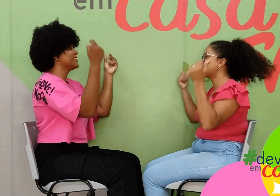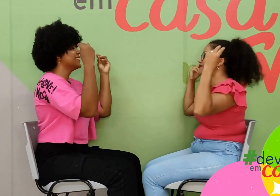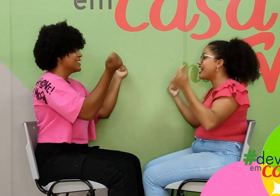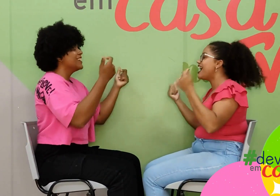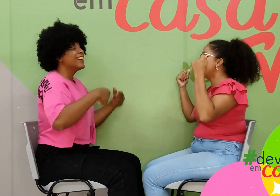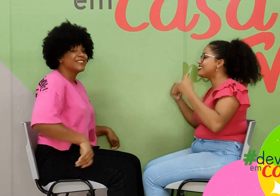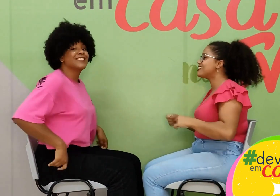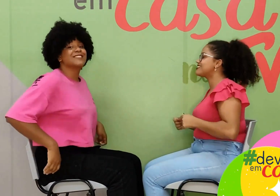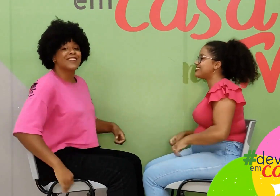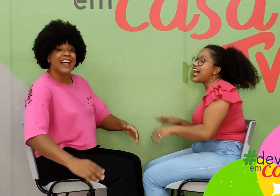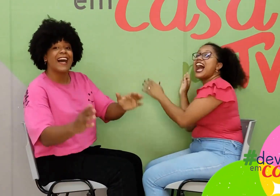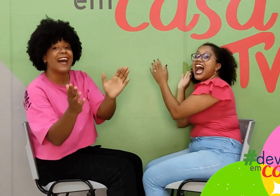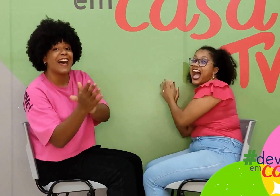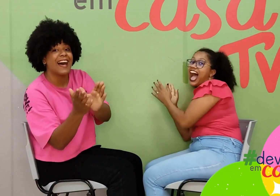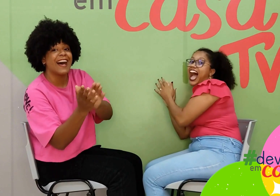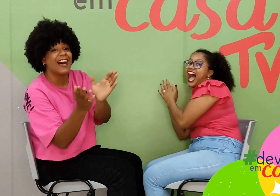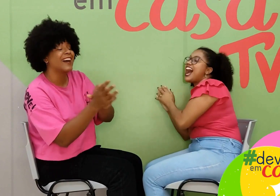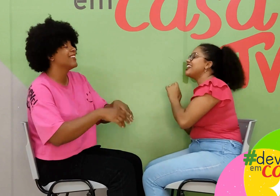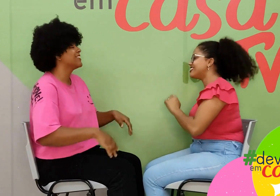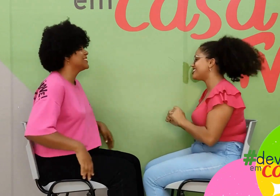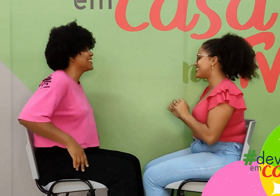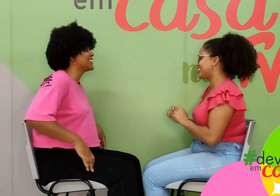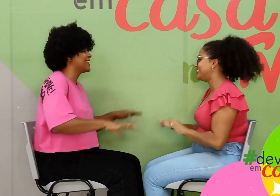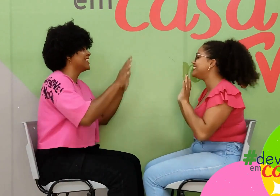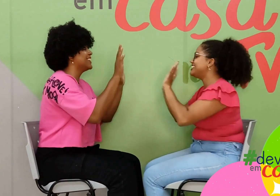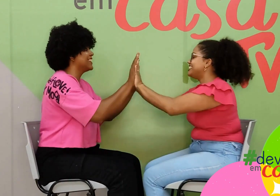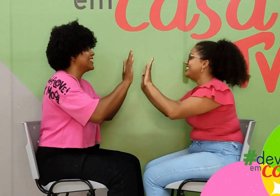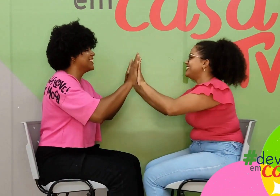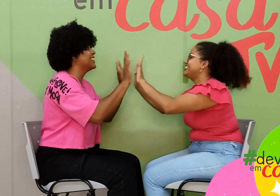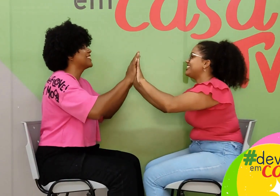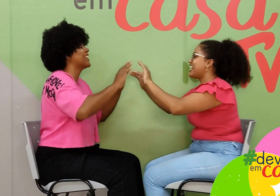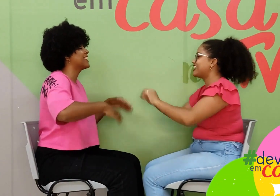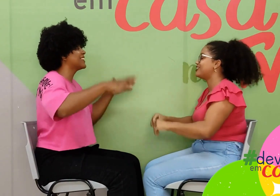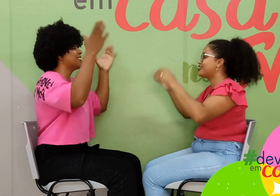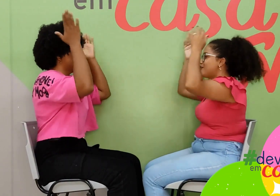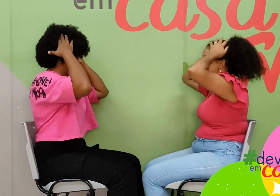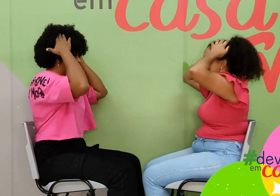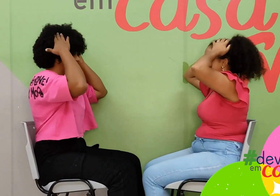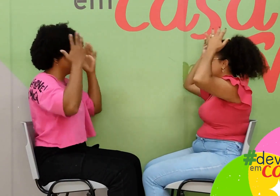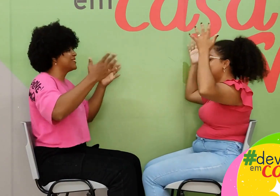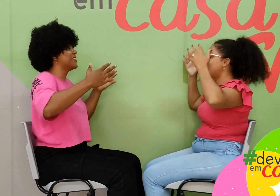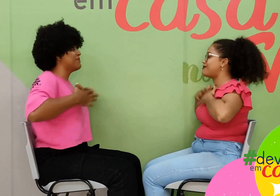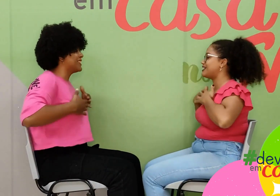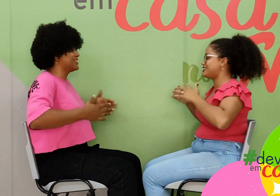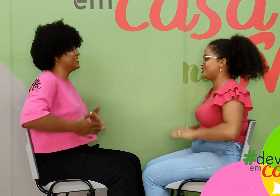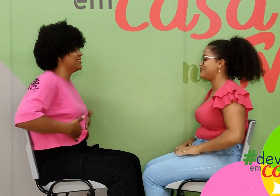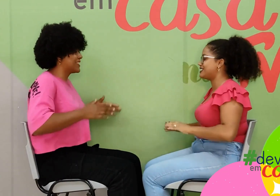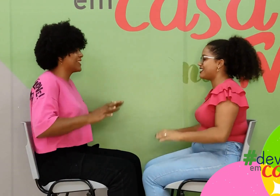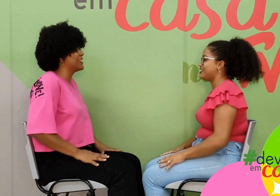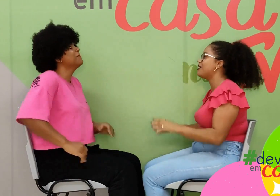Eu danço lá, eu danço aqui. Caqui, tomate, o tomate, o caqui.